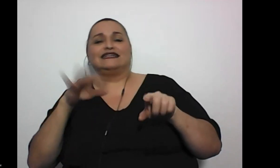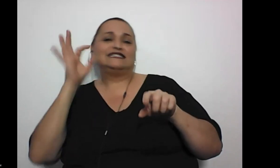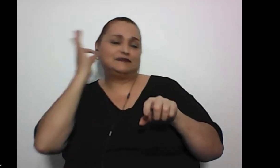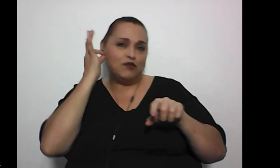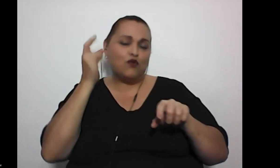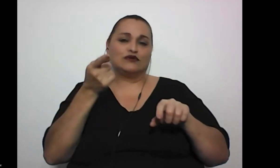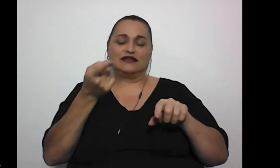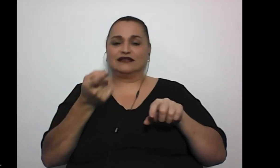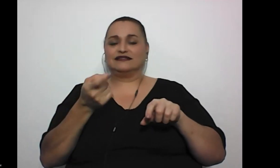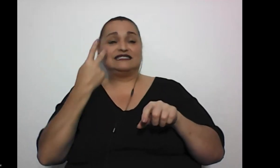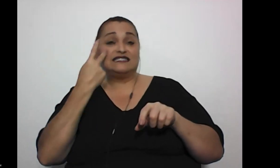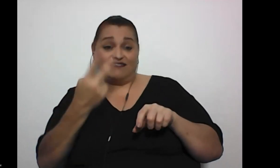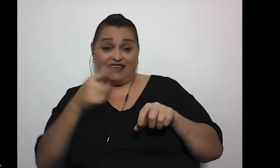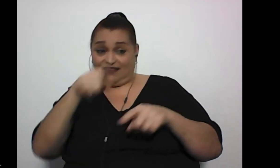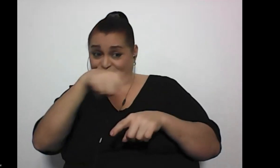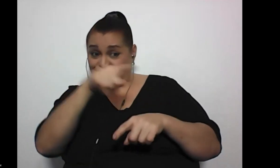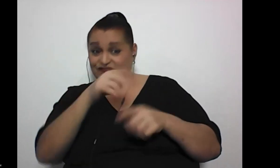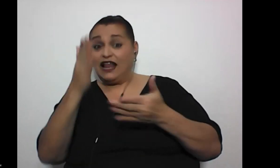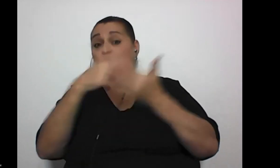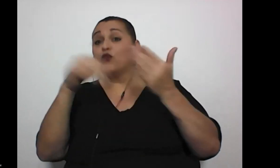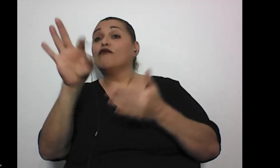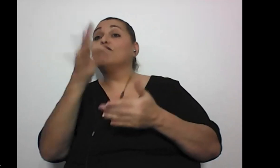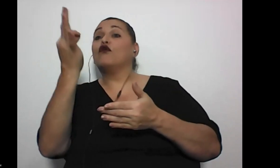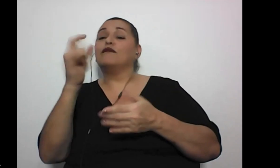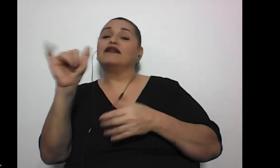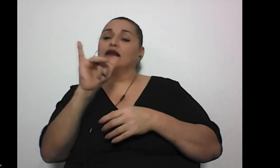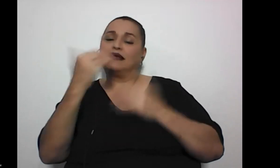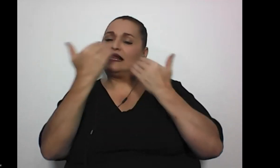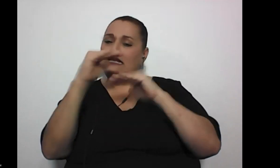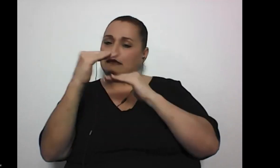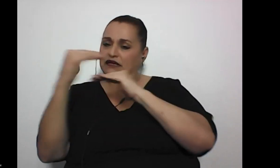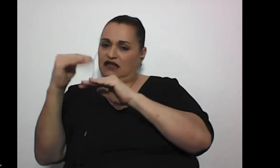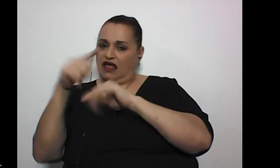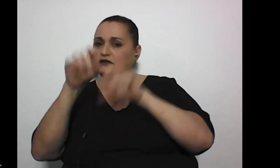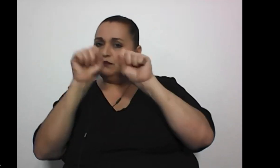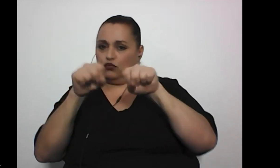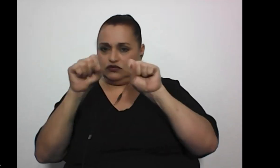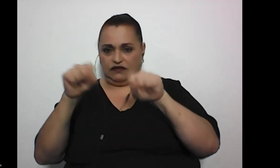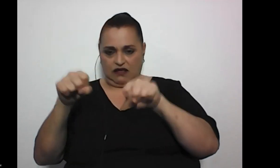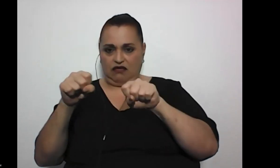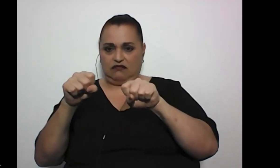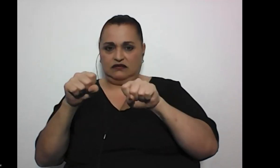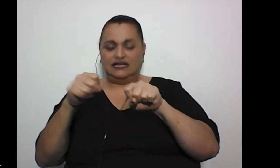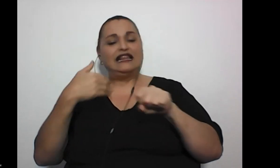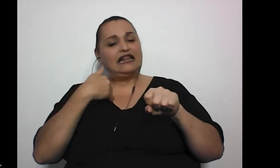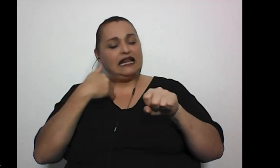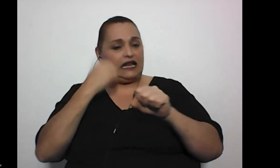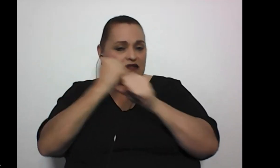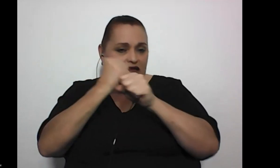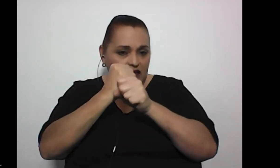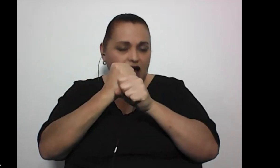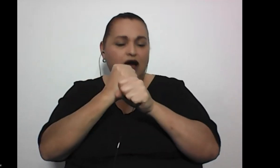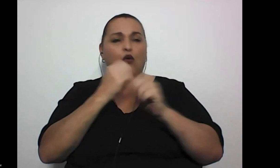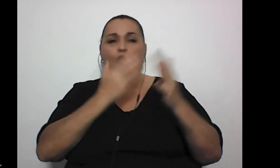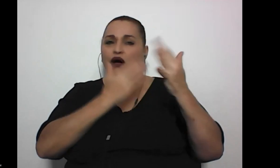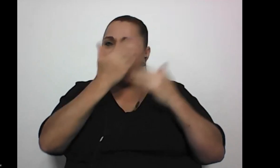que se ven de alguna manera también limitadas en sus posibilidades de obtener un trabajo de